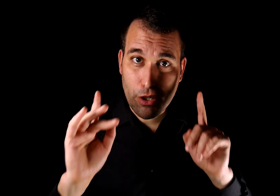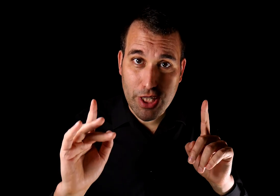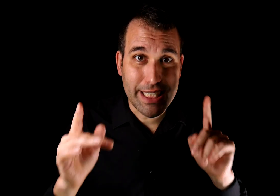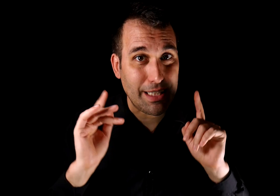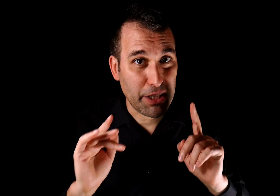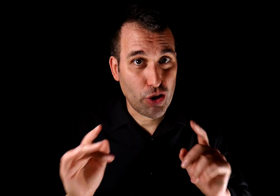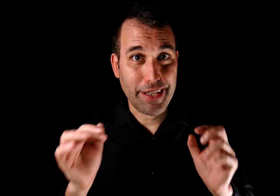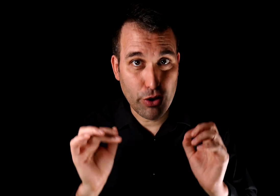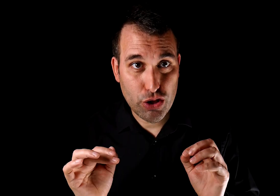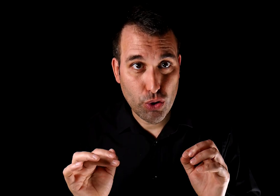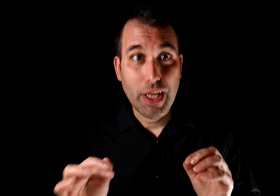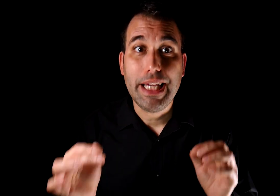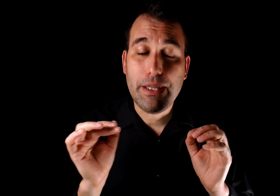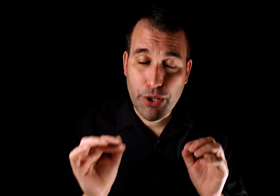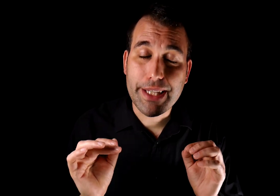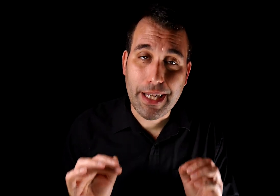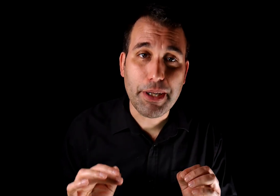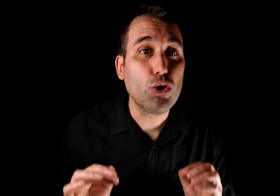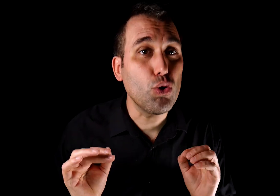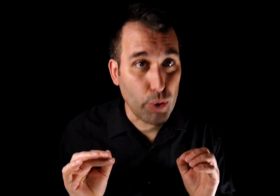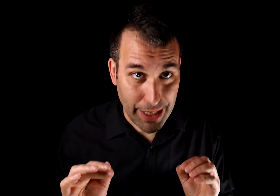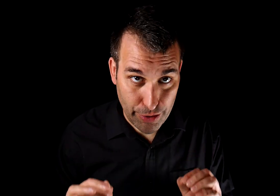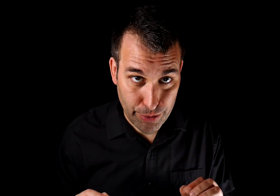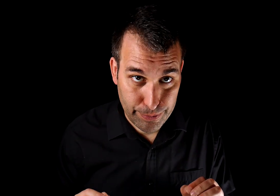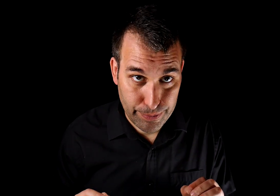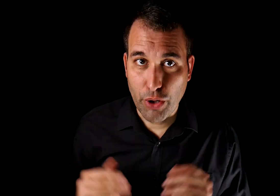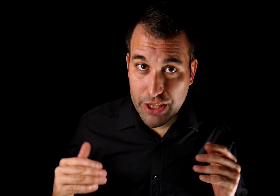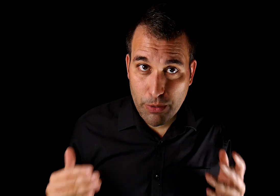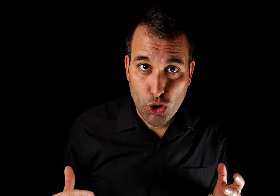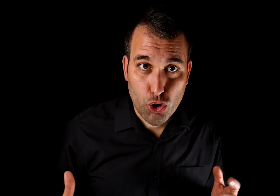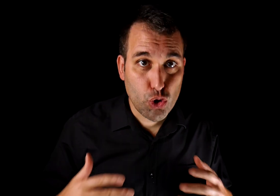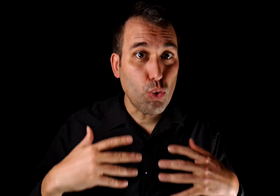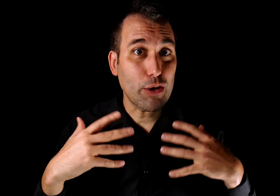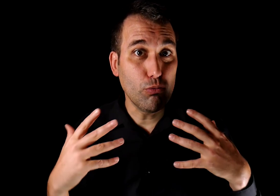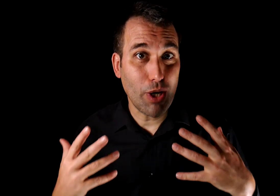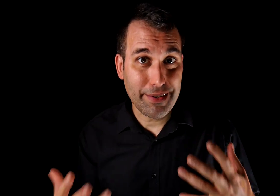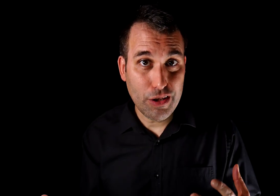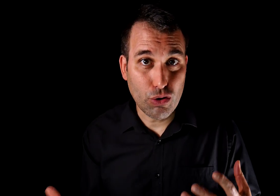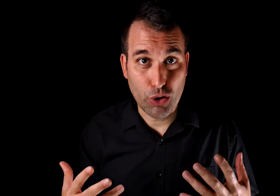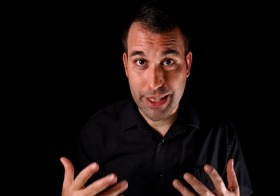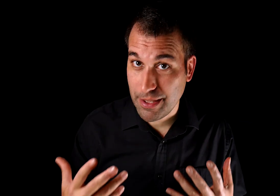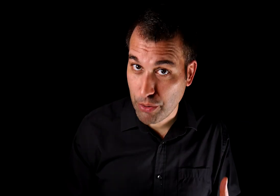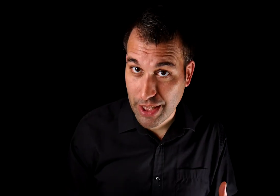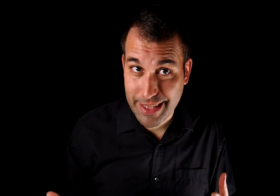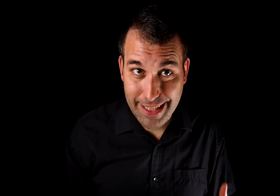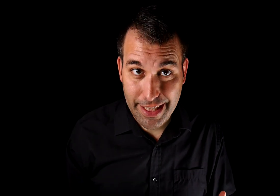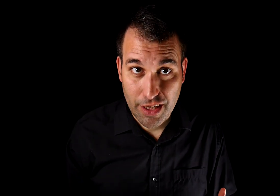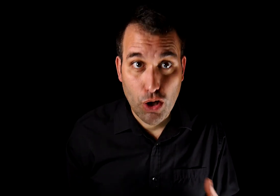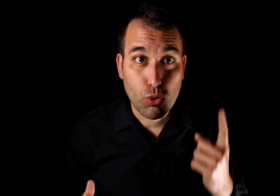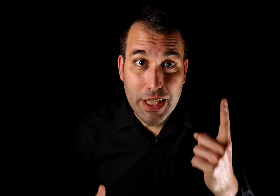recordar que esta persona hizo esto, y voy a andarme con cuidado. Porque es sobre todo su acumulación lo que es importante seguir. Una